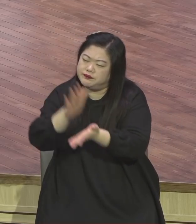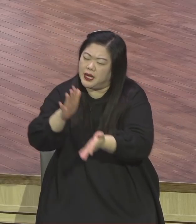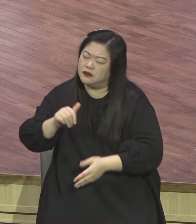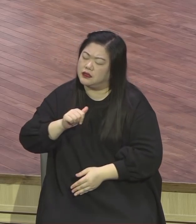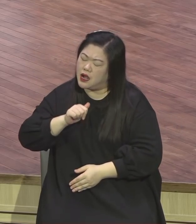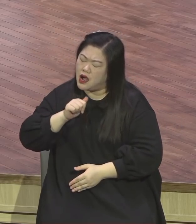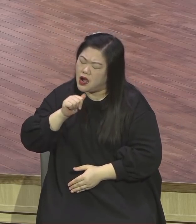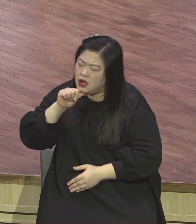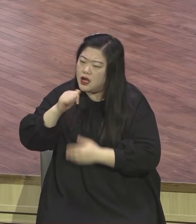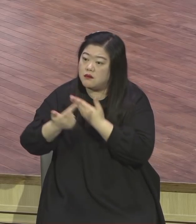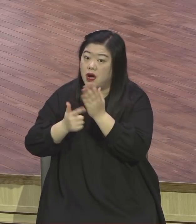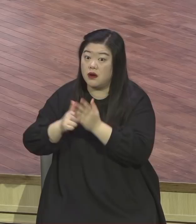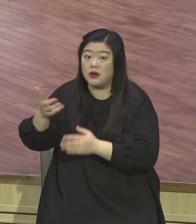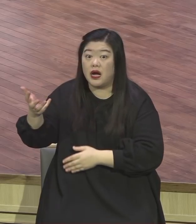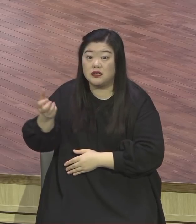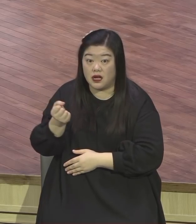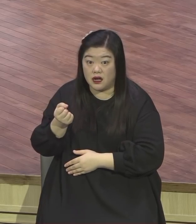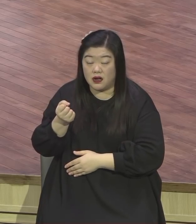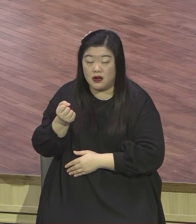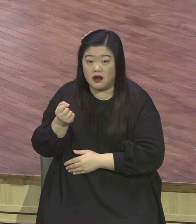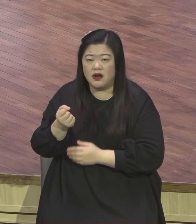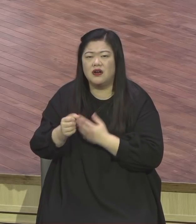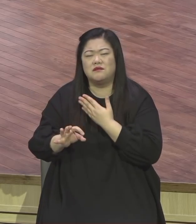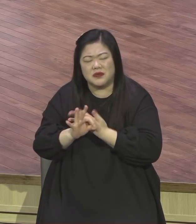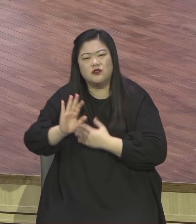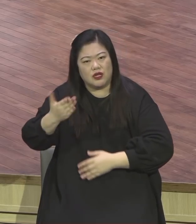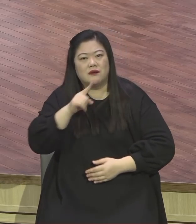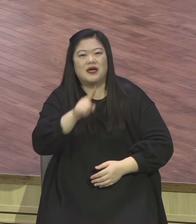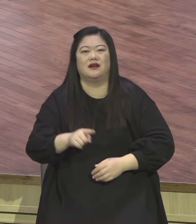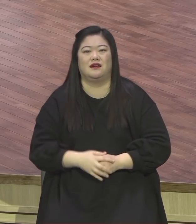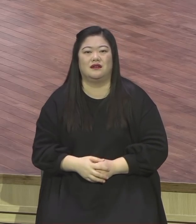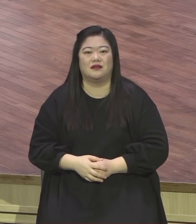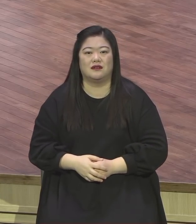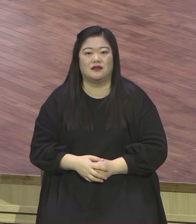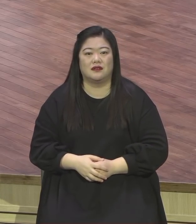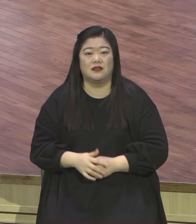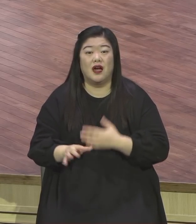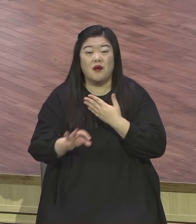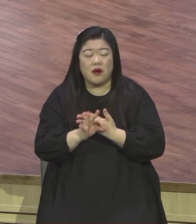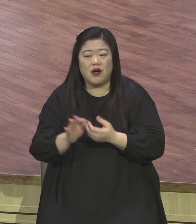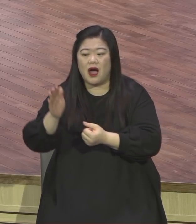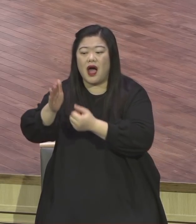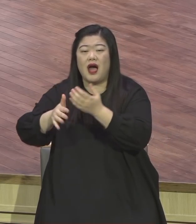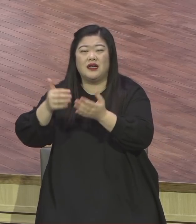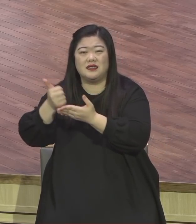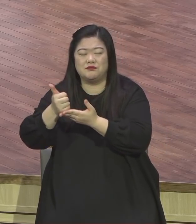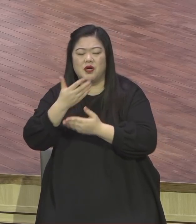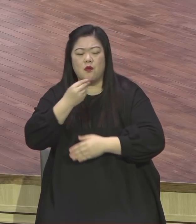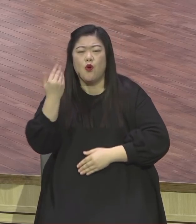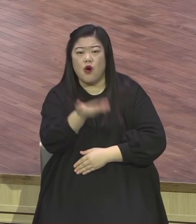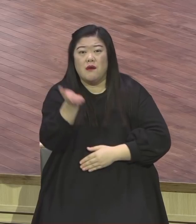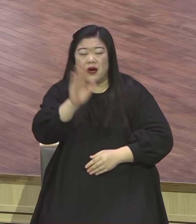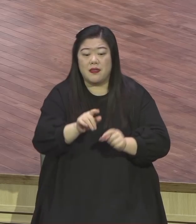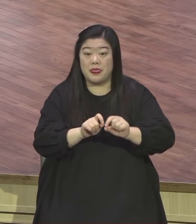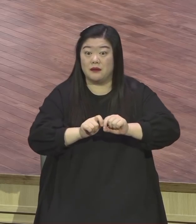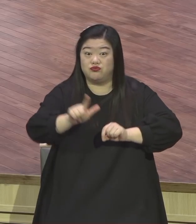하나님이 10조도 주시지 대부분 그렇지 않습니다 대부분은 다 그렇지 않아요